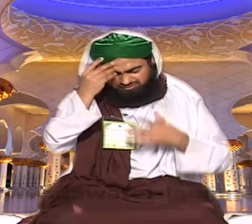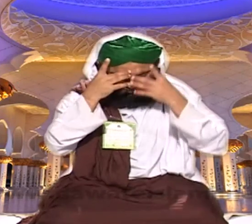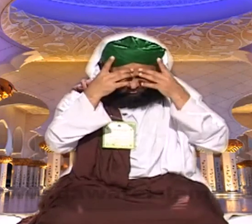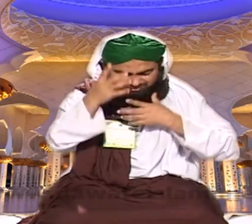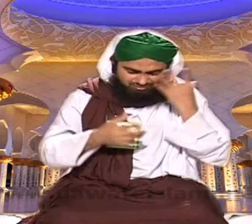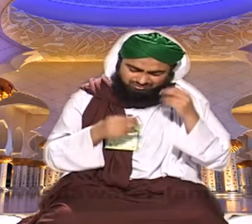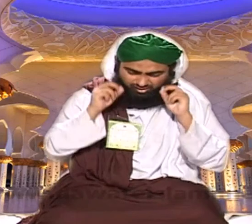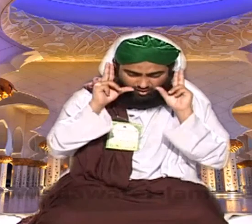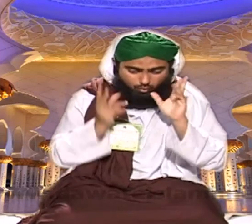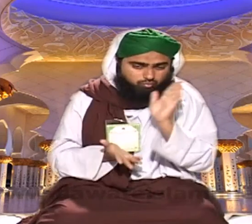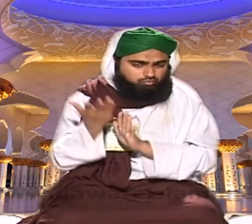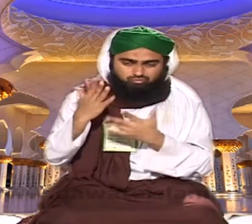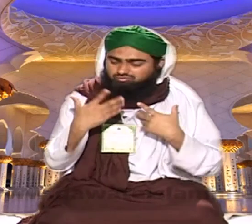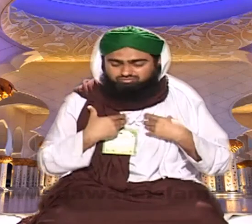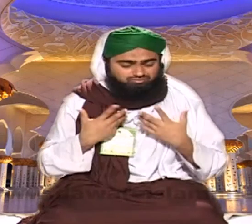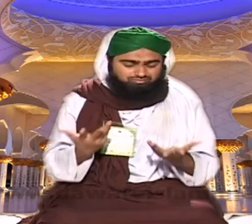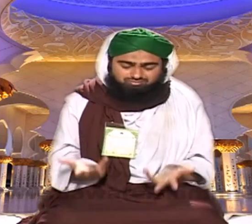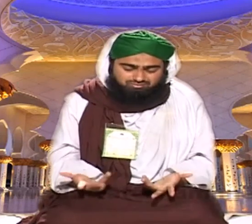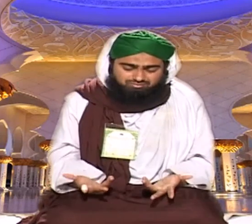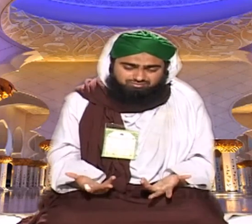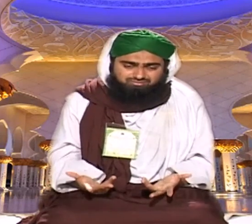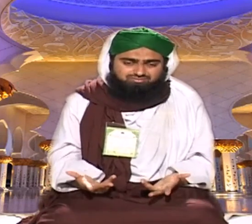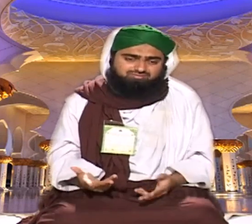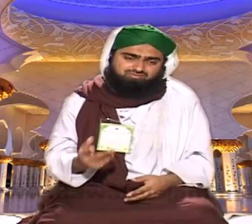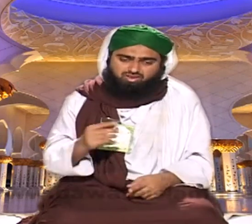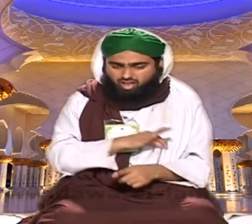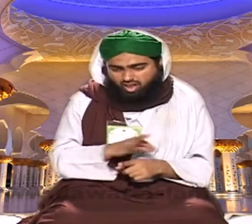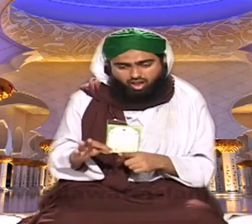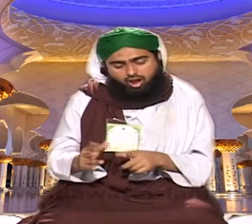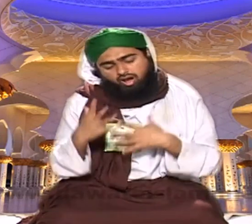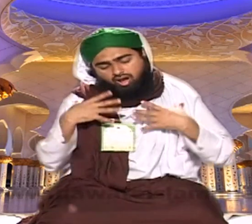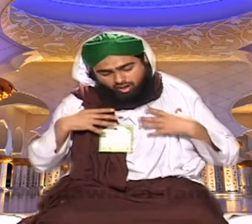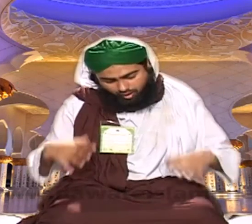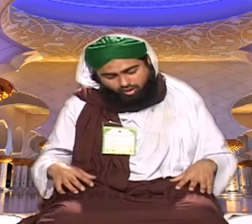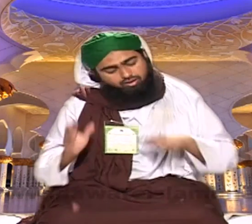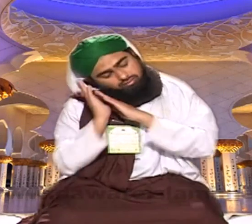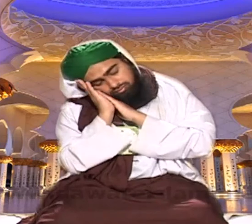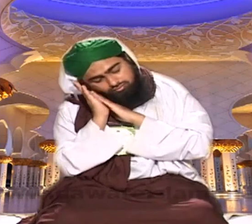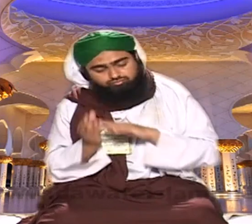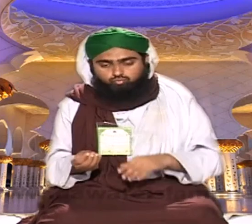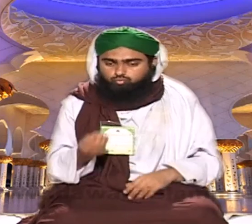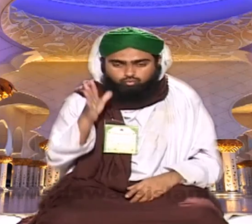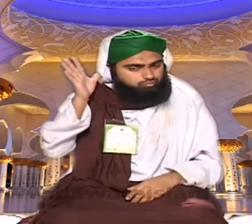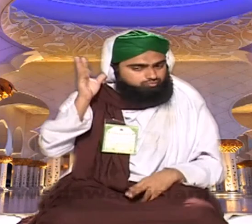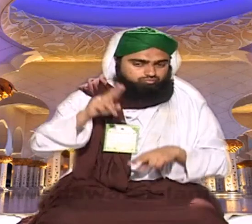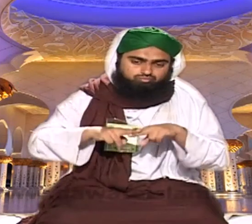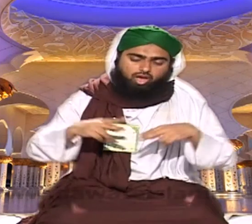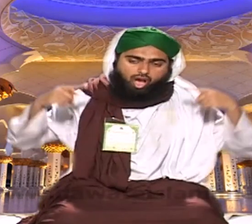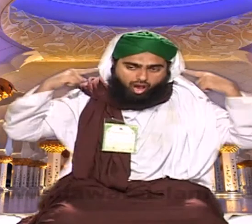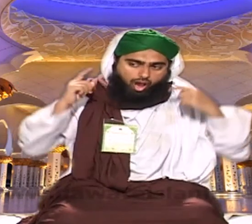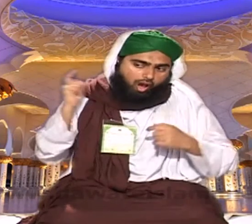کو معذور ہیں نا مجبوری اطاعتا ہم آپ کرے گا اگر لوگیں آنکھ نہیں کھلتی فجر میں رات کو تھکے ہوئے سنتے ہیں فجر نہیں